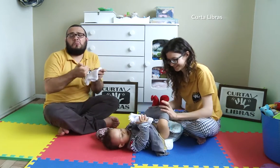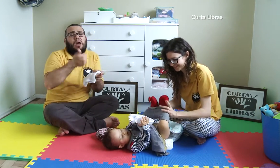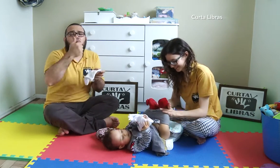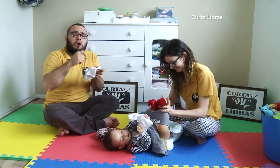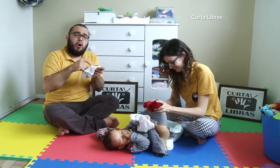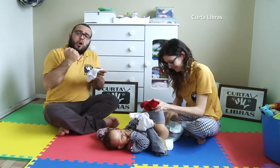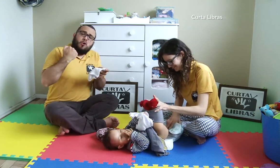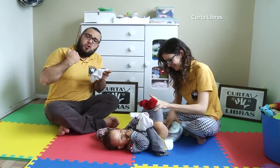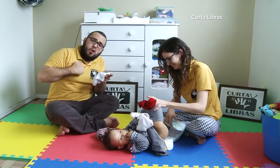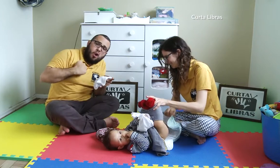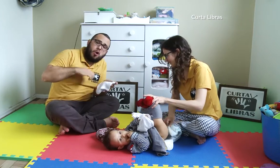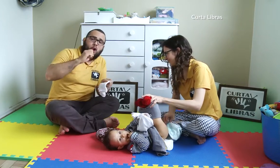do bebê.